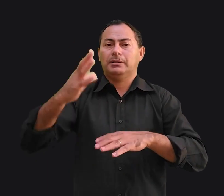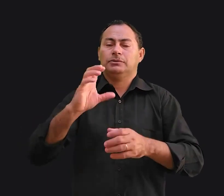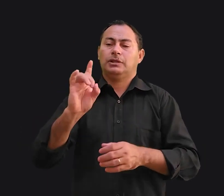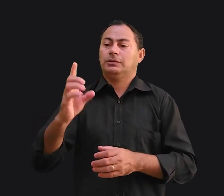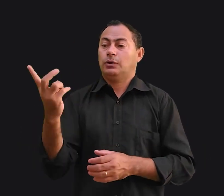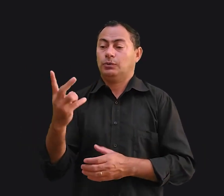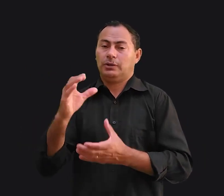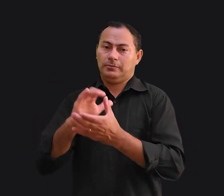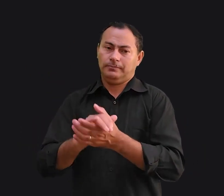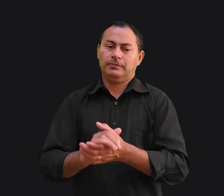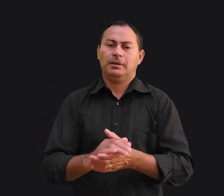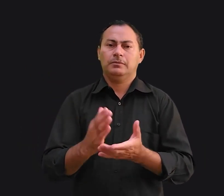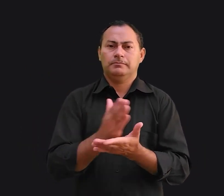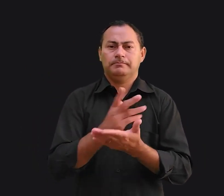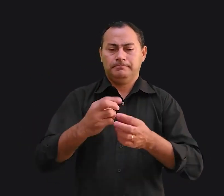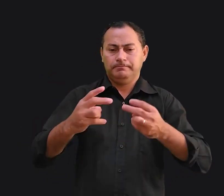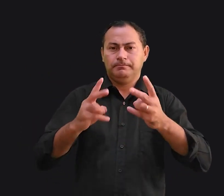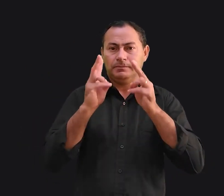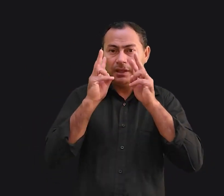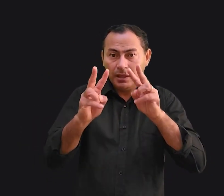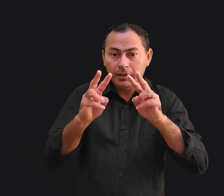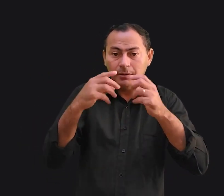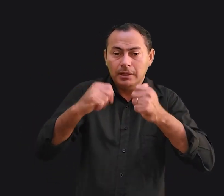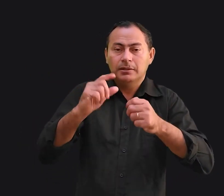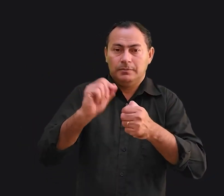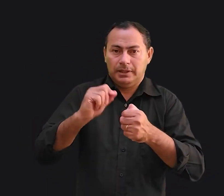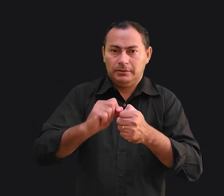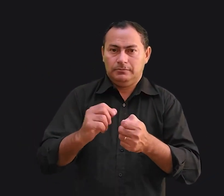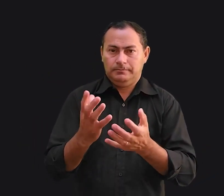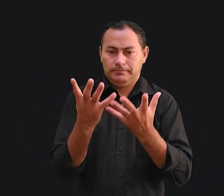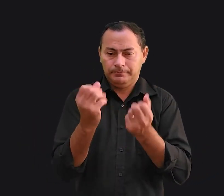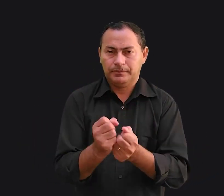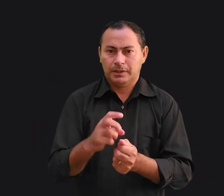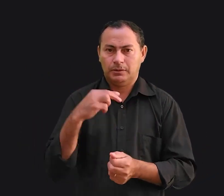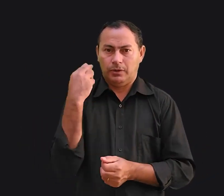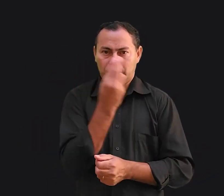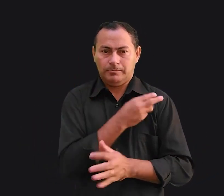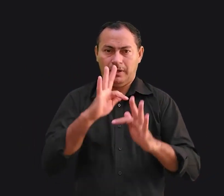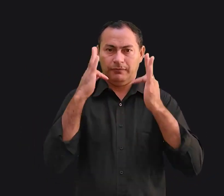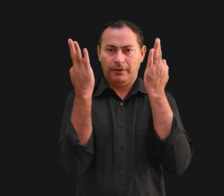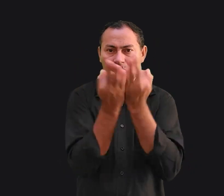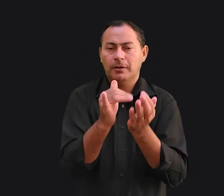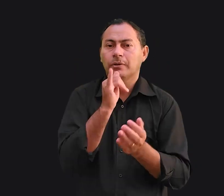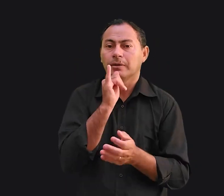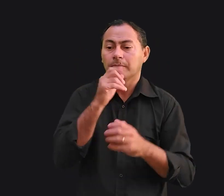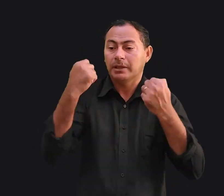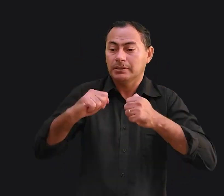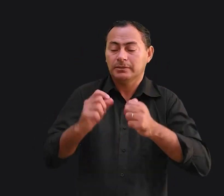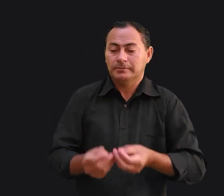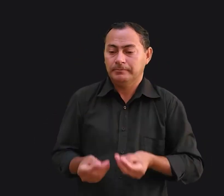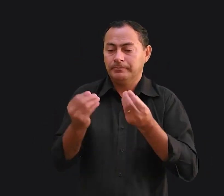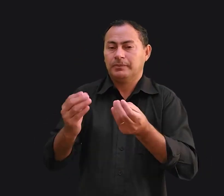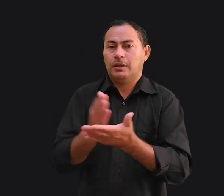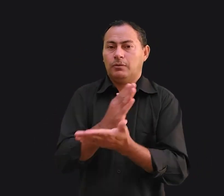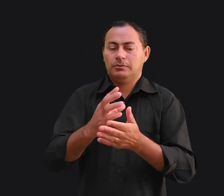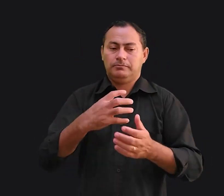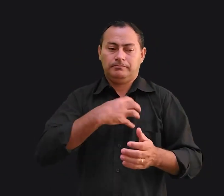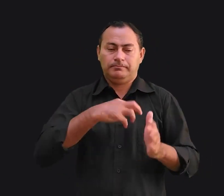casal. Há certas considerações que devem ser feitas. Em nossa família, por exemplo, precisamos estabelecer certos padrões de